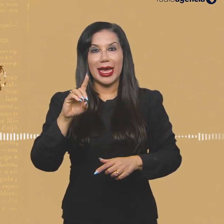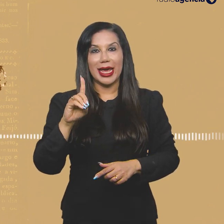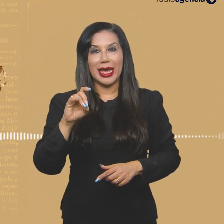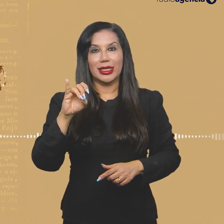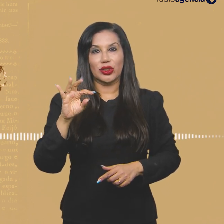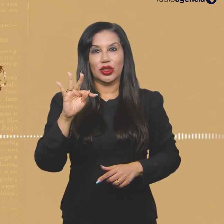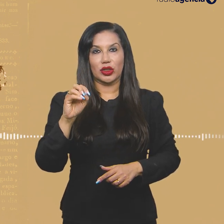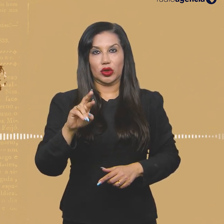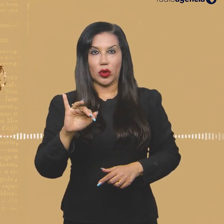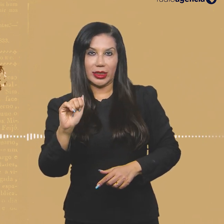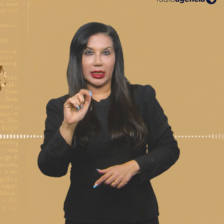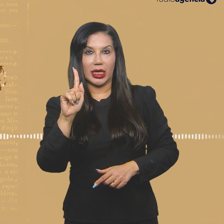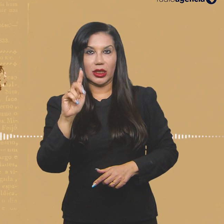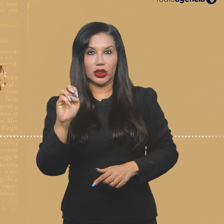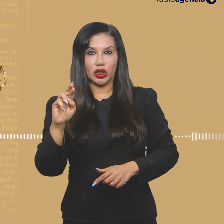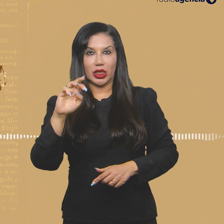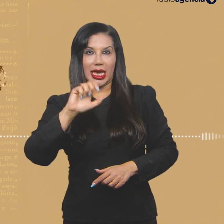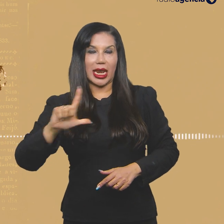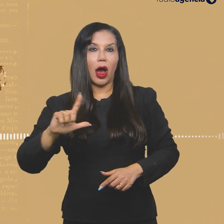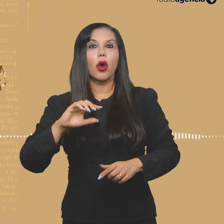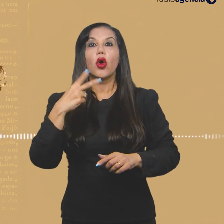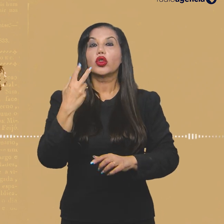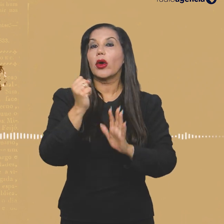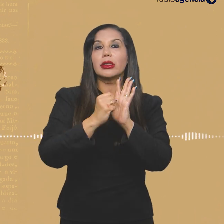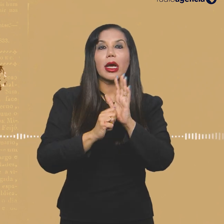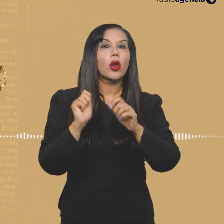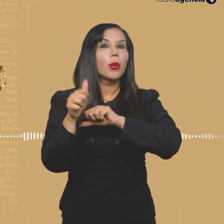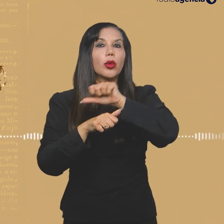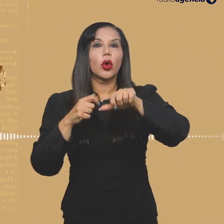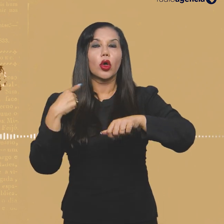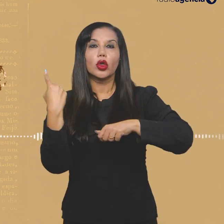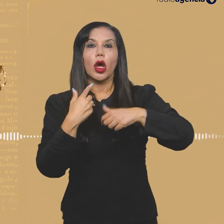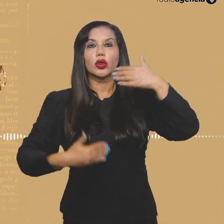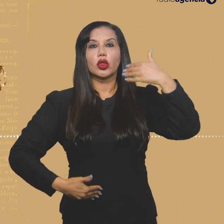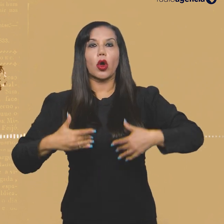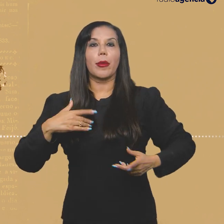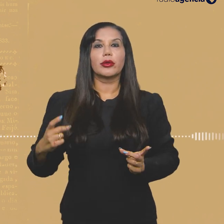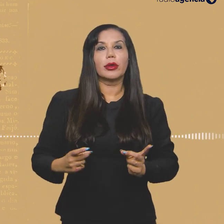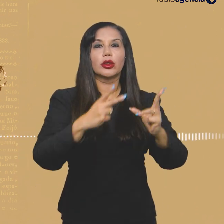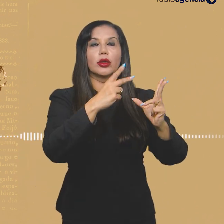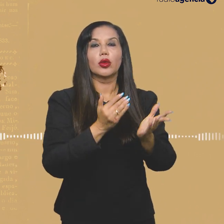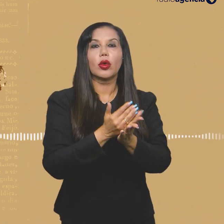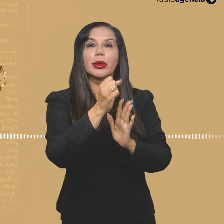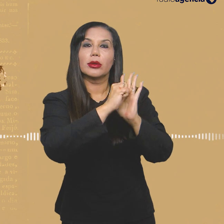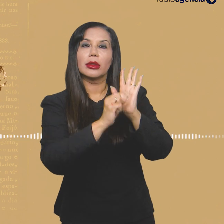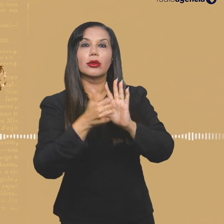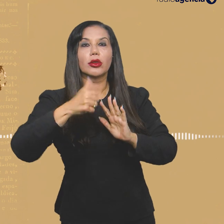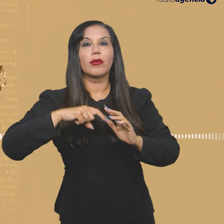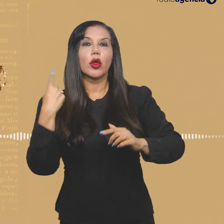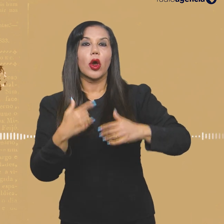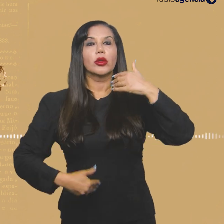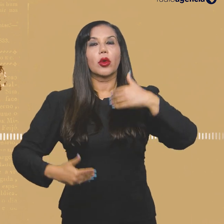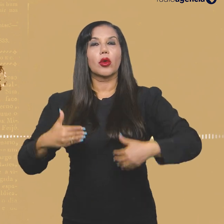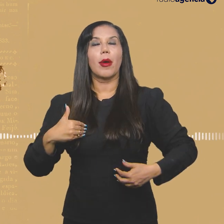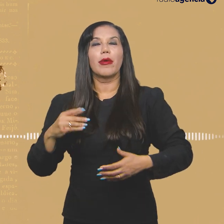Então, será que, em dois séculos, o que mudou dos nossos corpos vendidos lá no início do século XIX e dos nossos